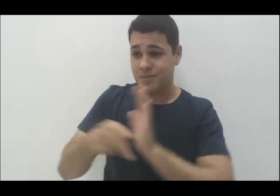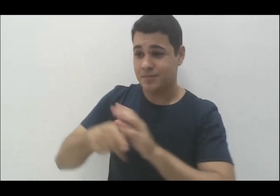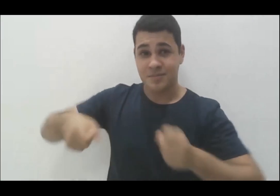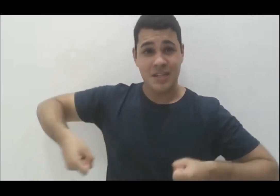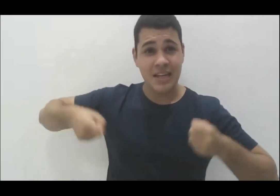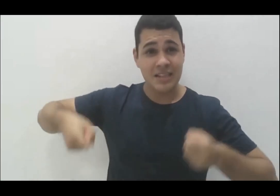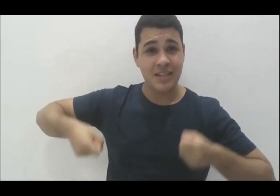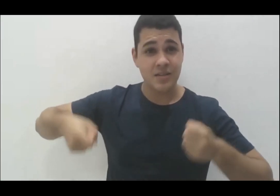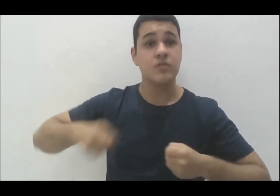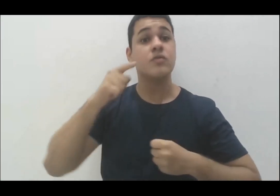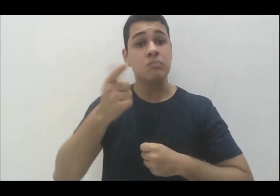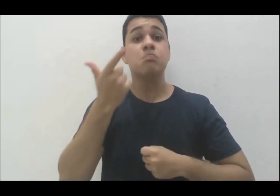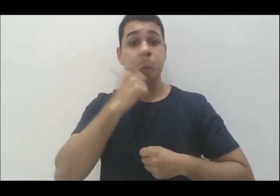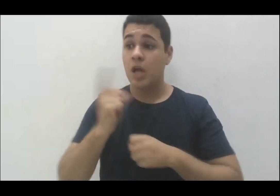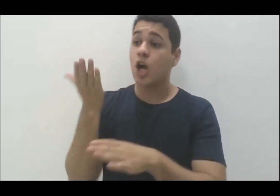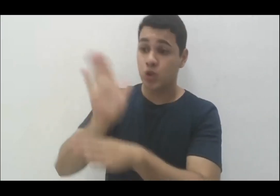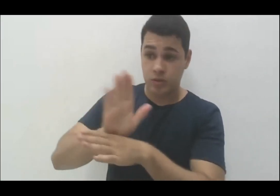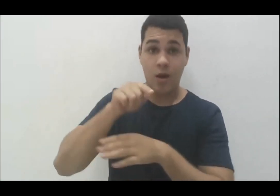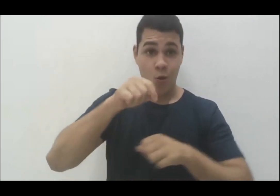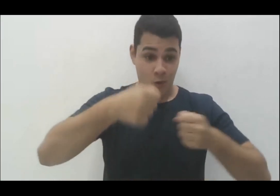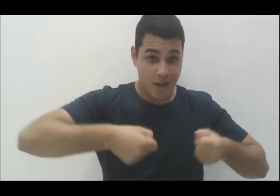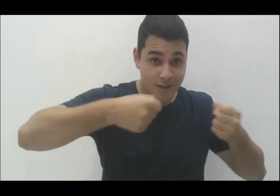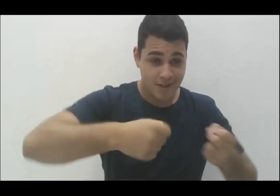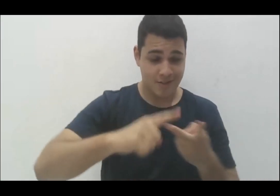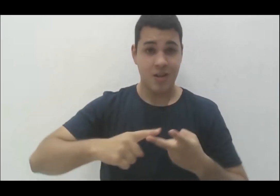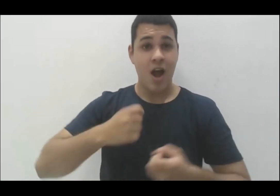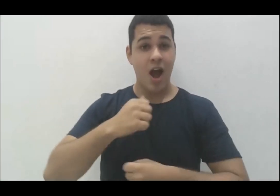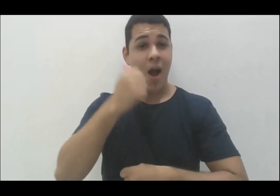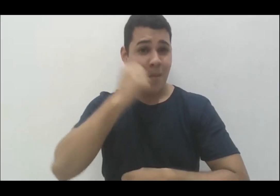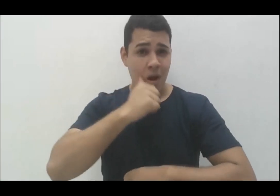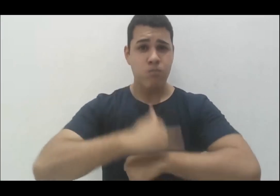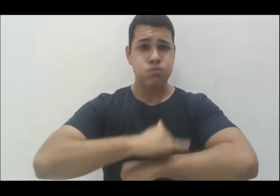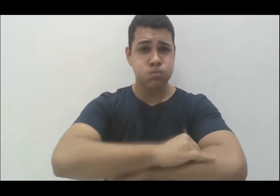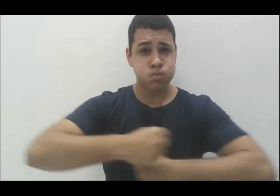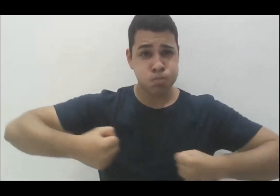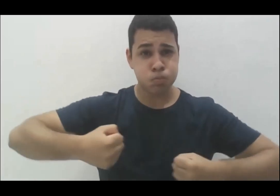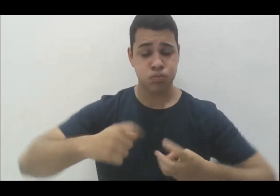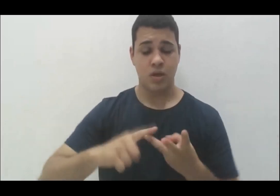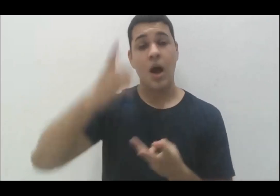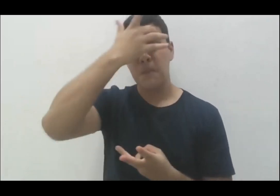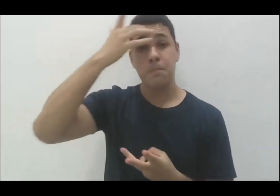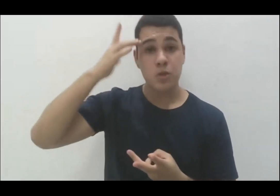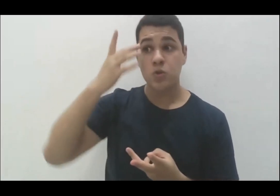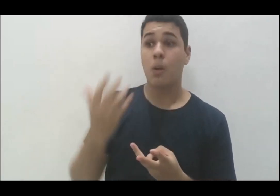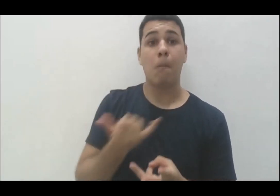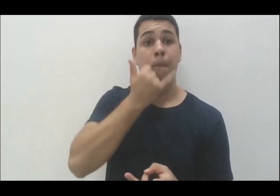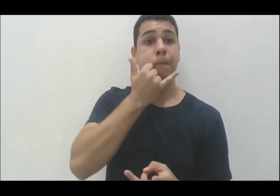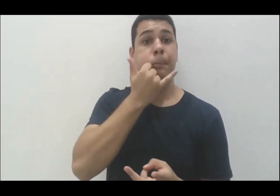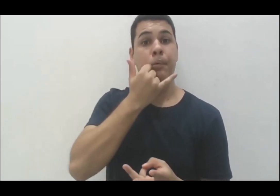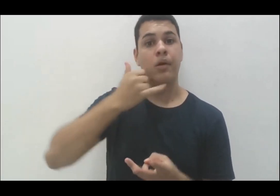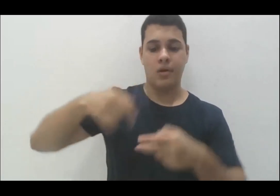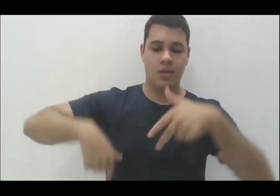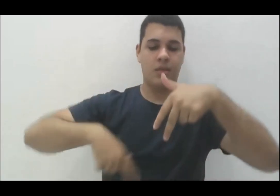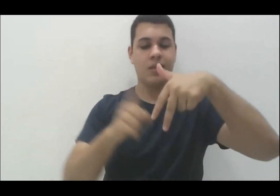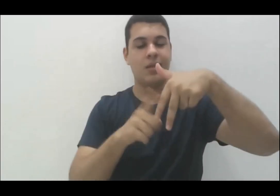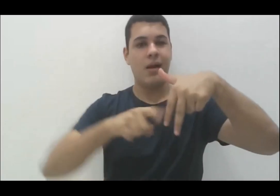beneficia o obeso, a mulher grávida, a pessoa que cai, quebra a perna temporariamente. Então, é nessa perspectiva